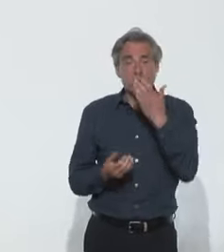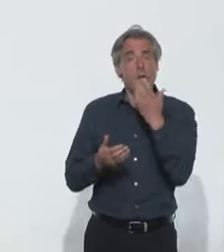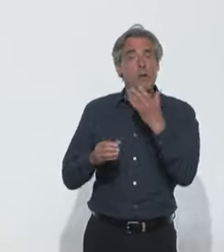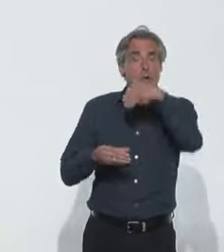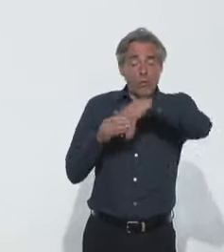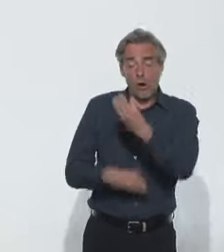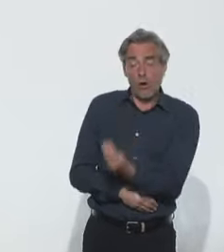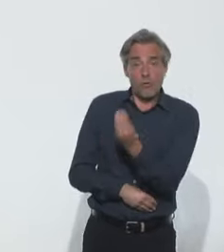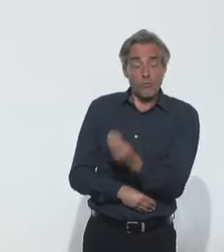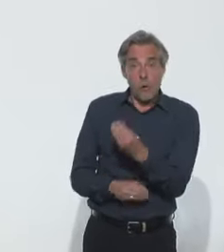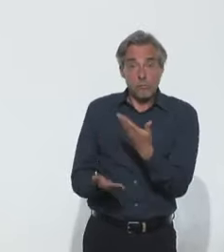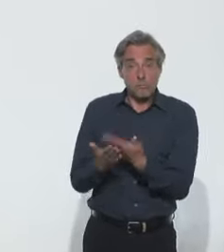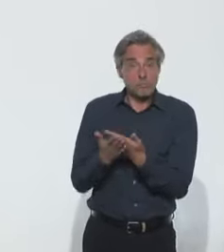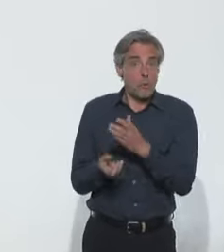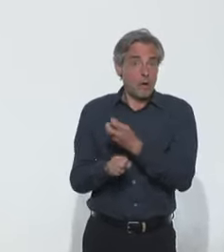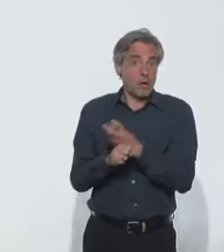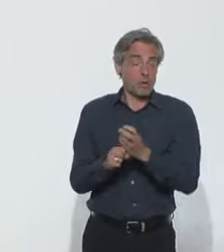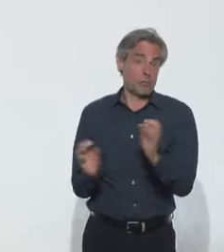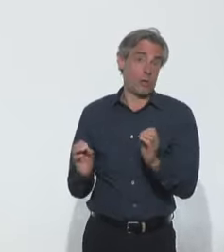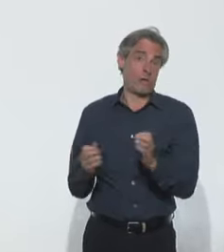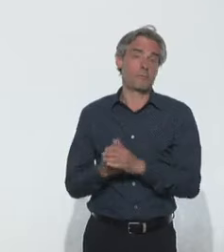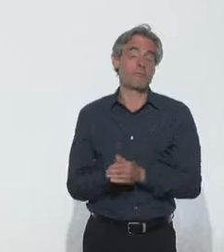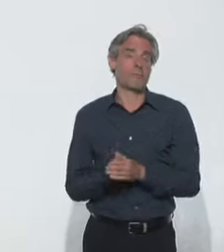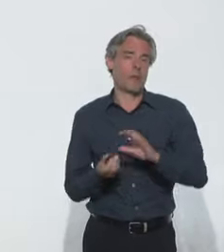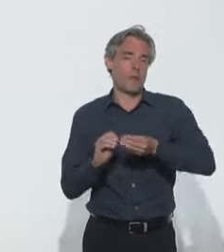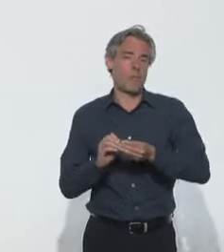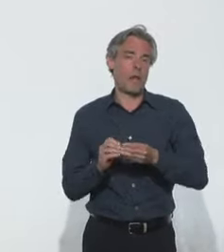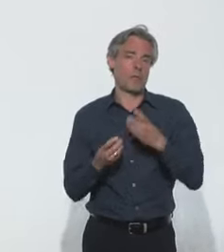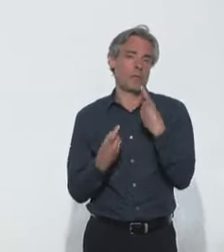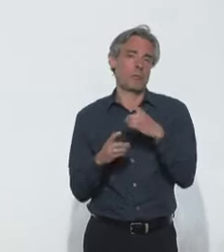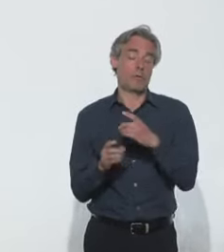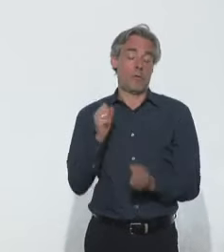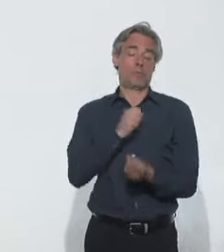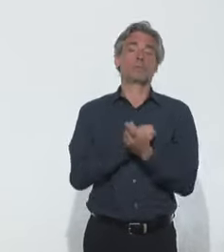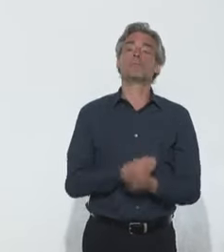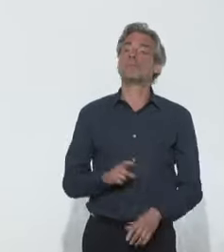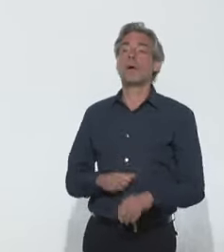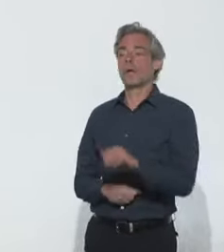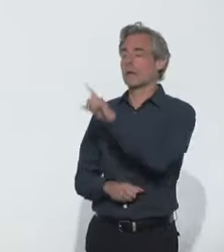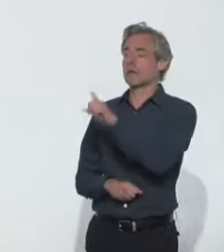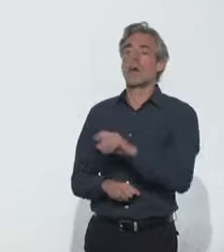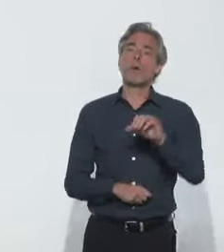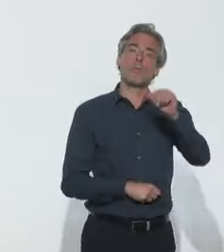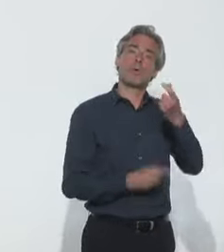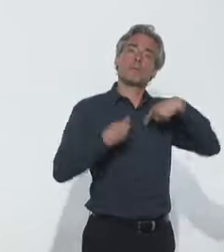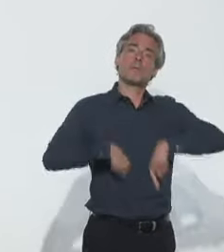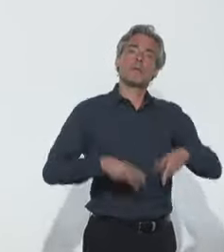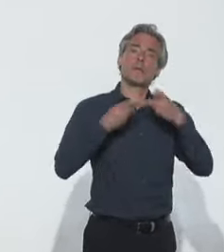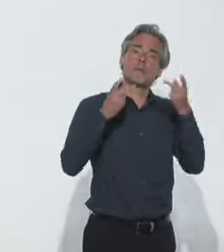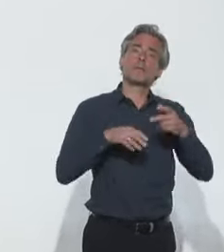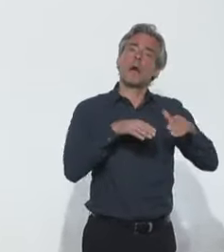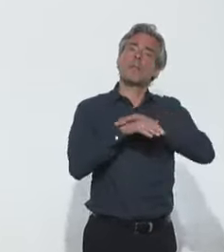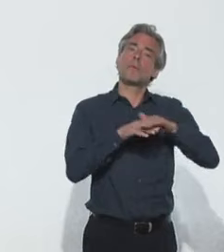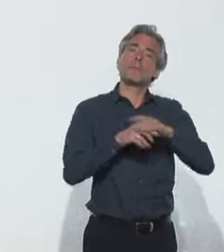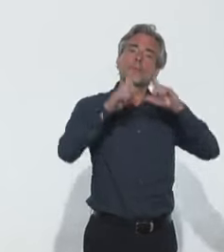l'enfant et qui n'ont jamais démontré ce type de réponse immunitaire atypique. Le Premier ministre a annoncé l'élargissement de la politique